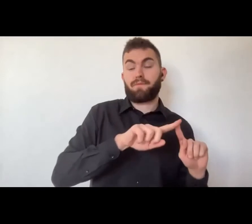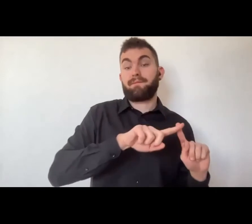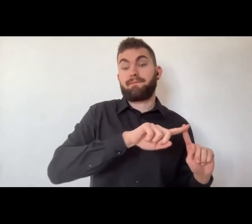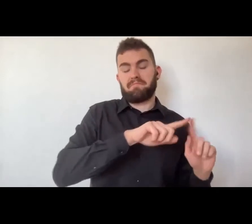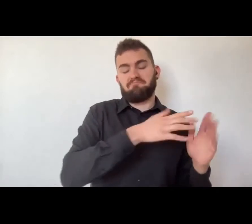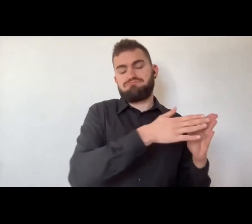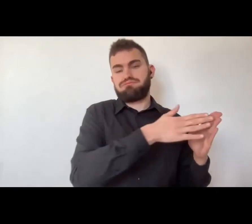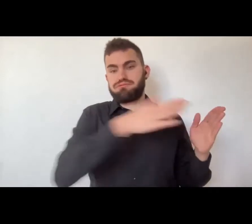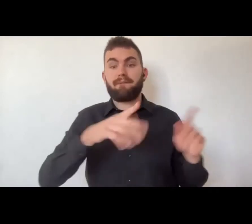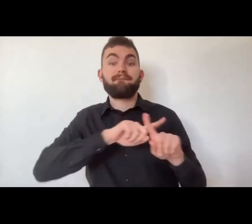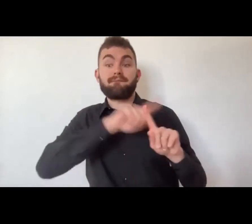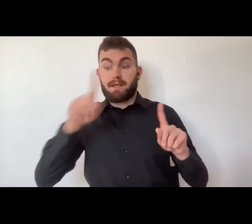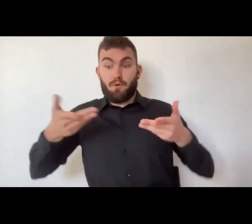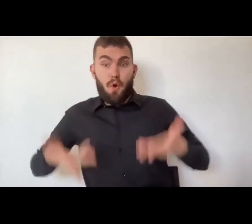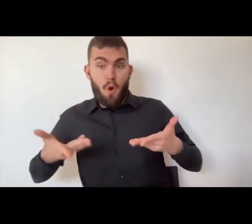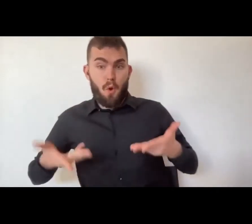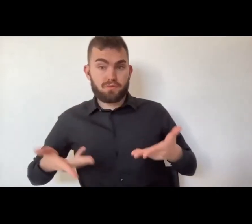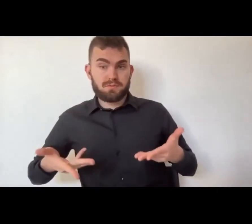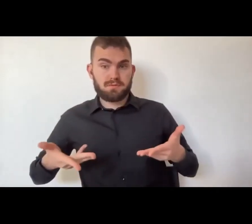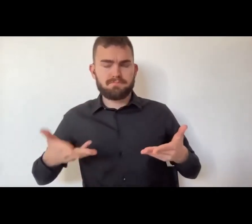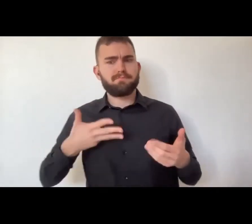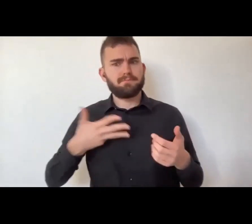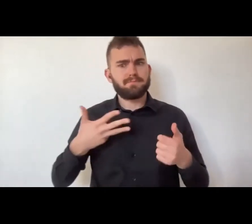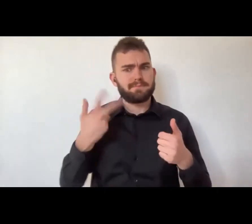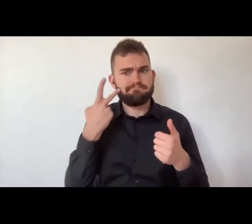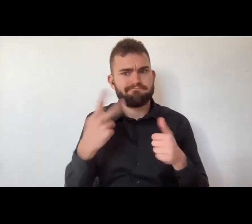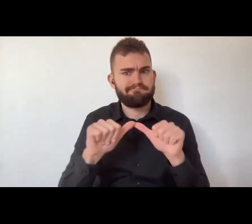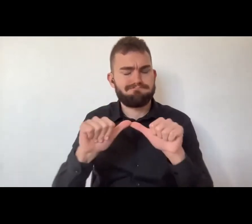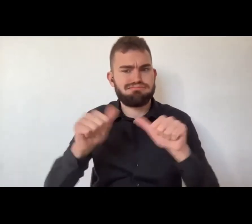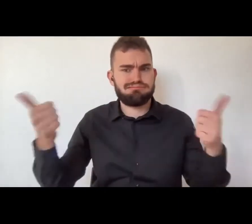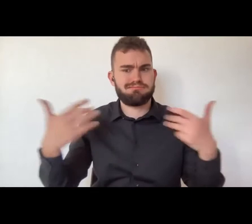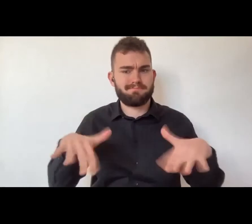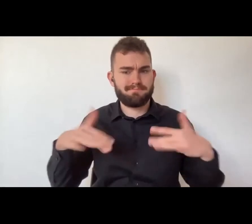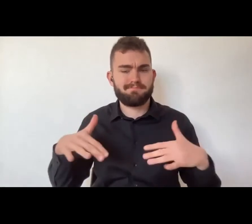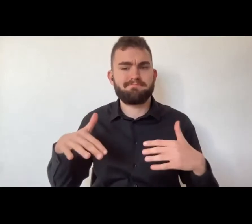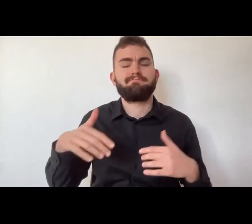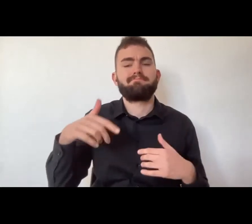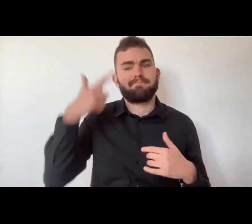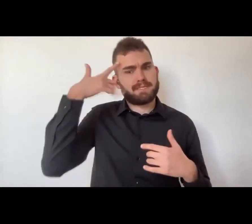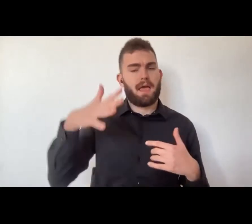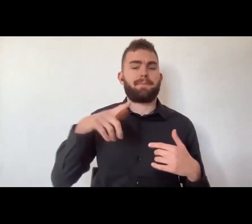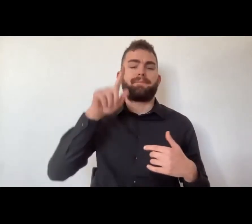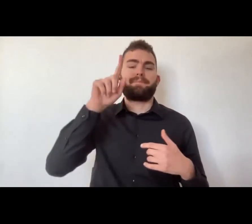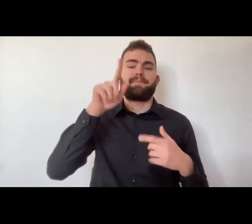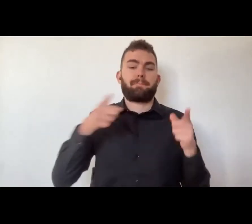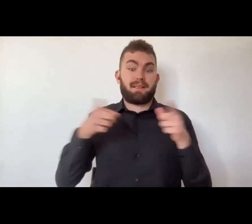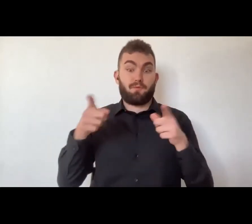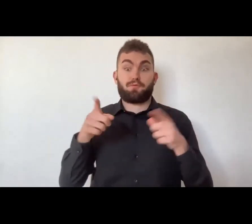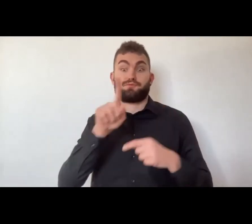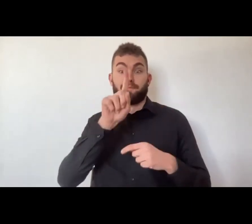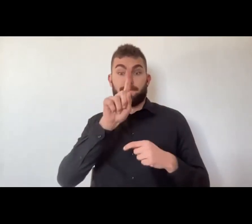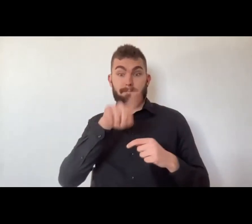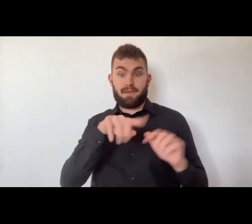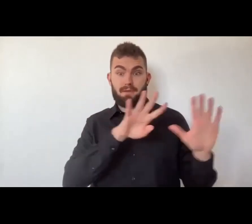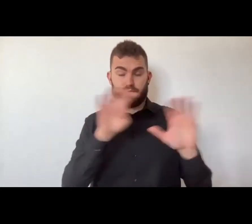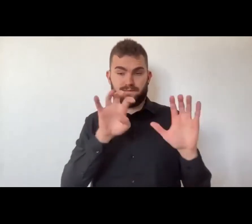Possiamo fare anche un confronto con quanto si è vissuto nel ventesimo secolo e quanto viviamo oggi. E c'è un'enorme differenza in